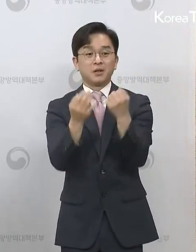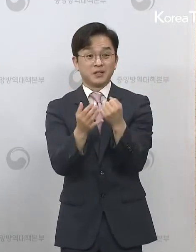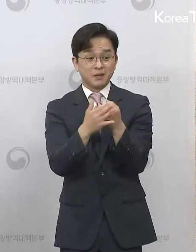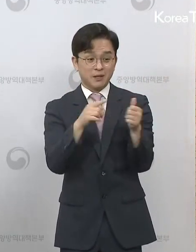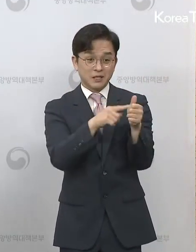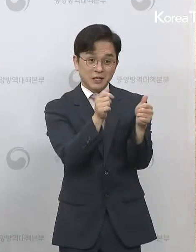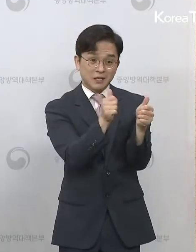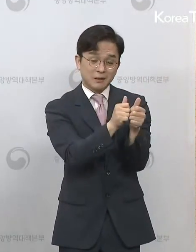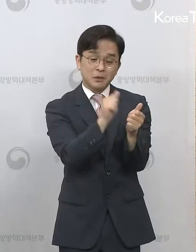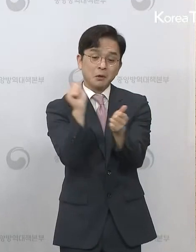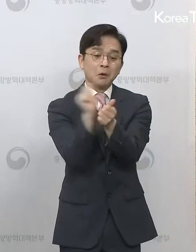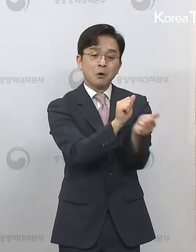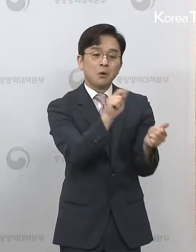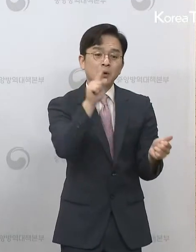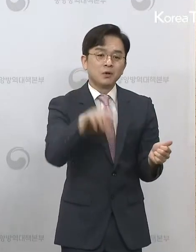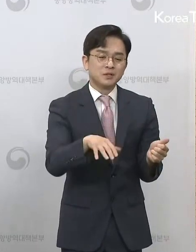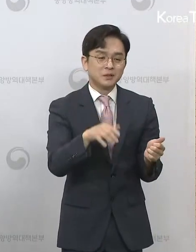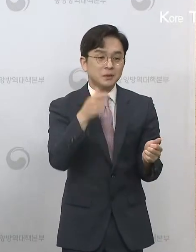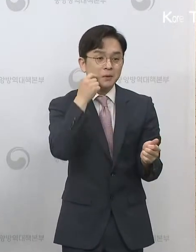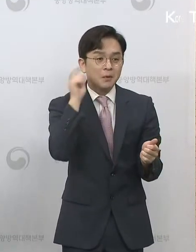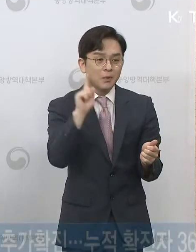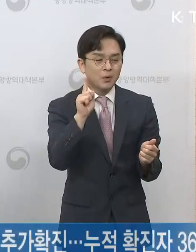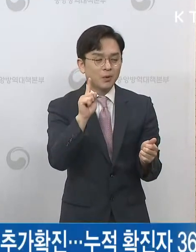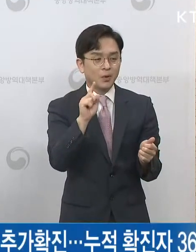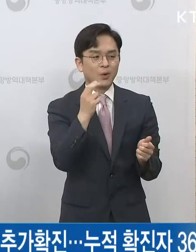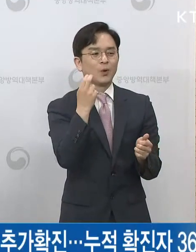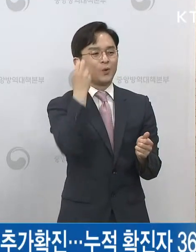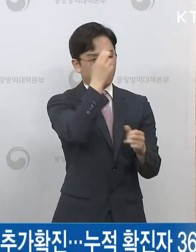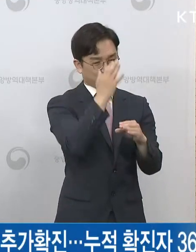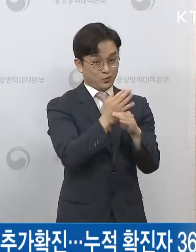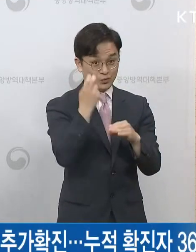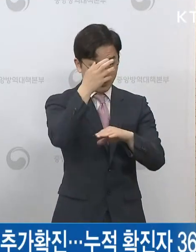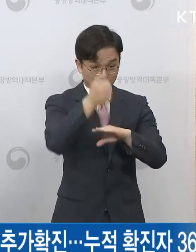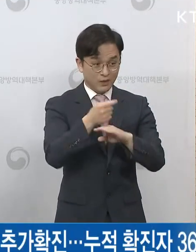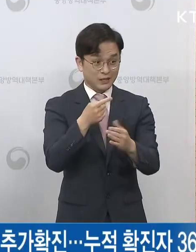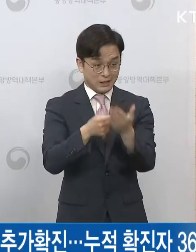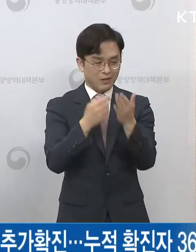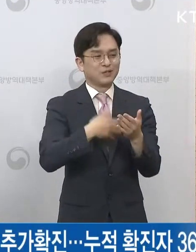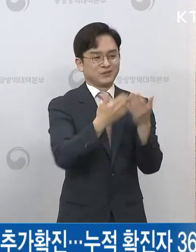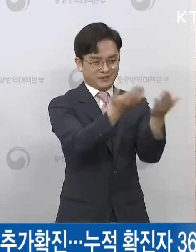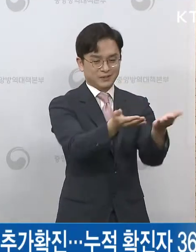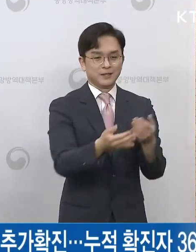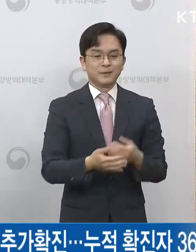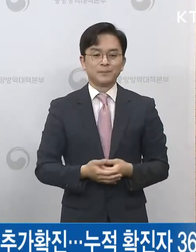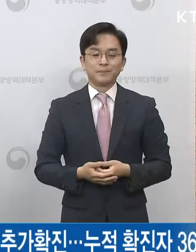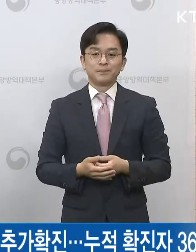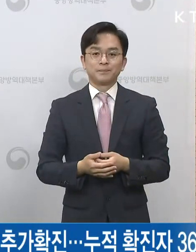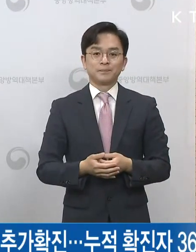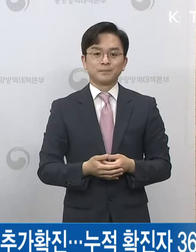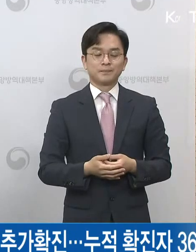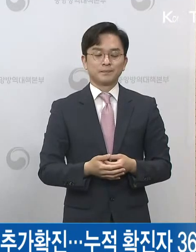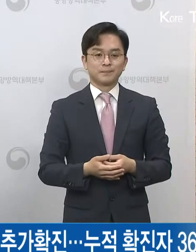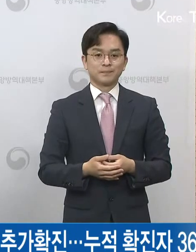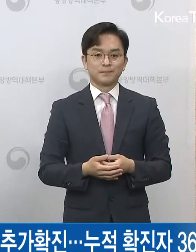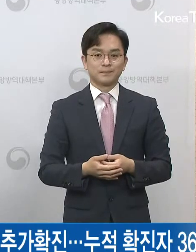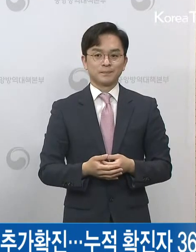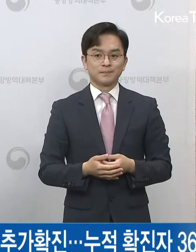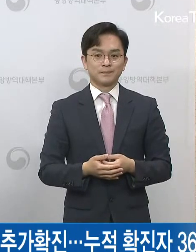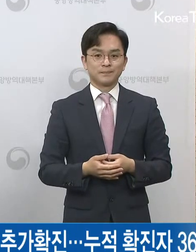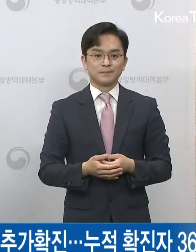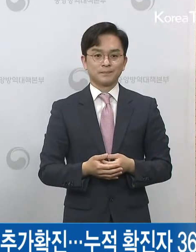확산됐을지는 조금 더 조사를 진행해서 말씀을 드리겠습니다. 현재 가장 최초로 확인된 지표 환자는